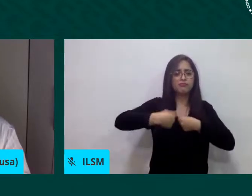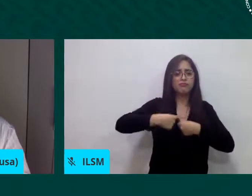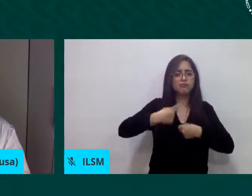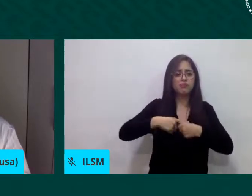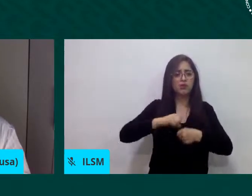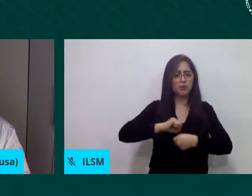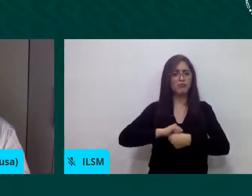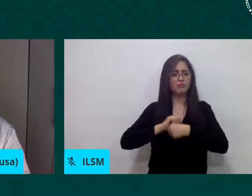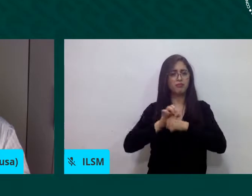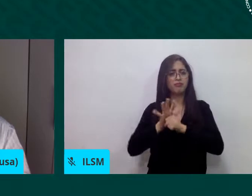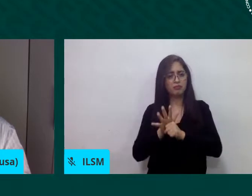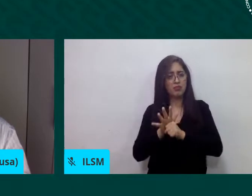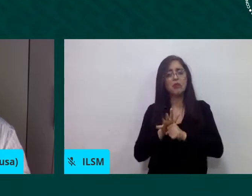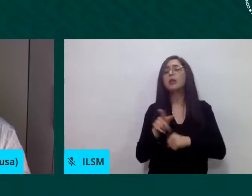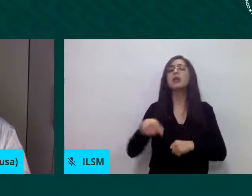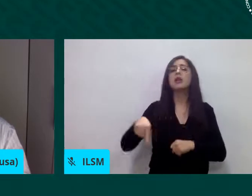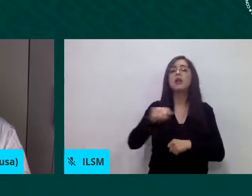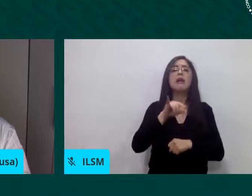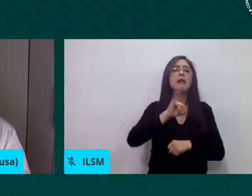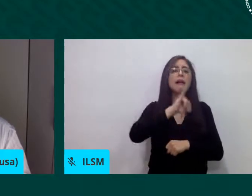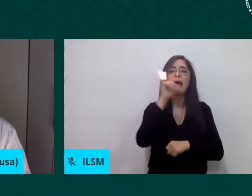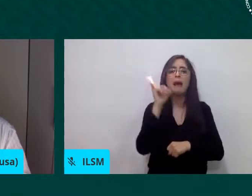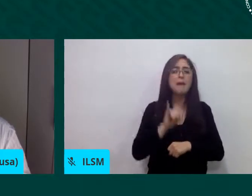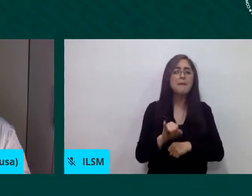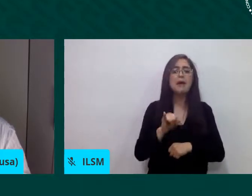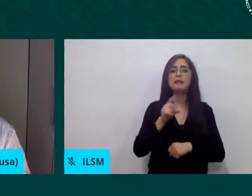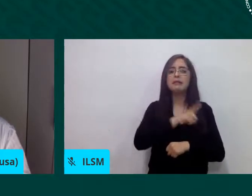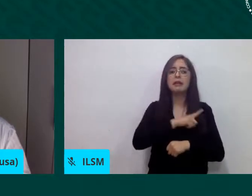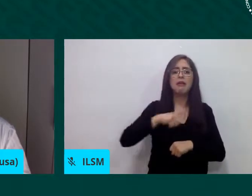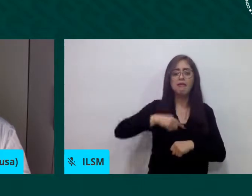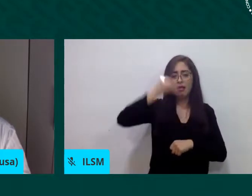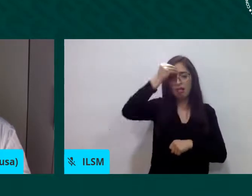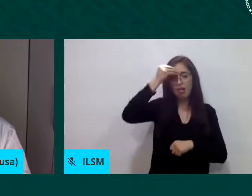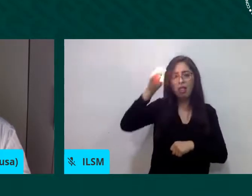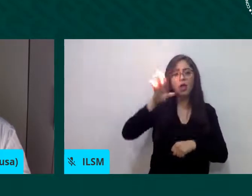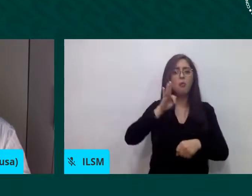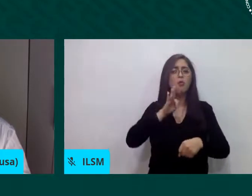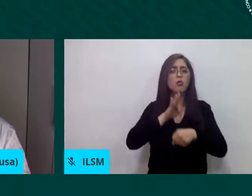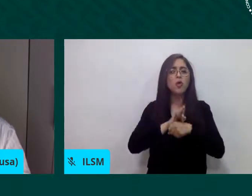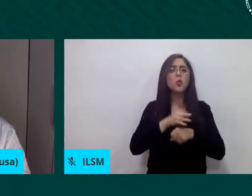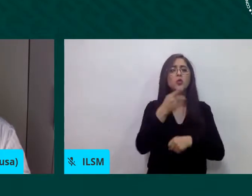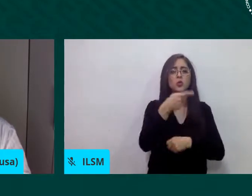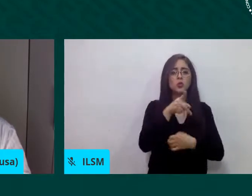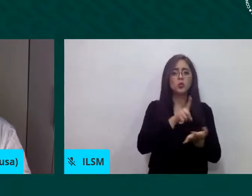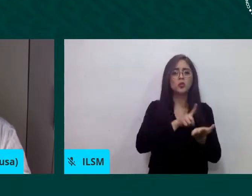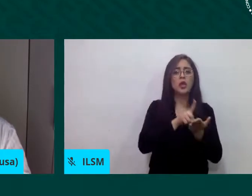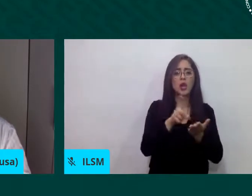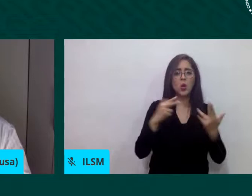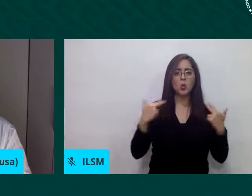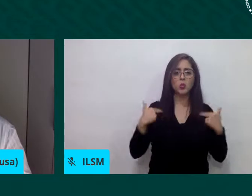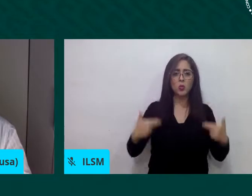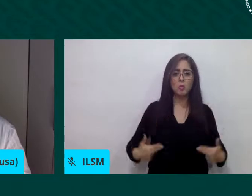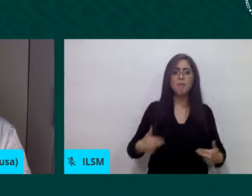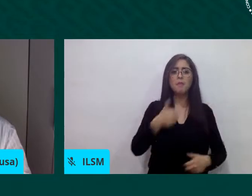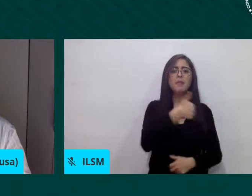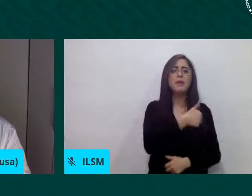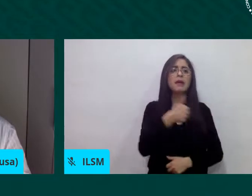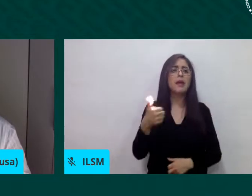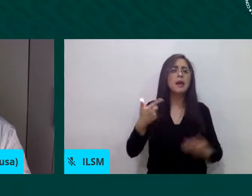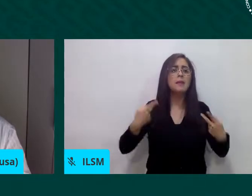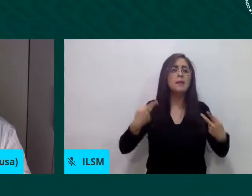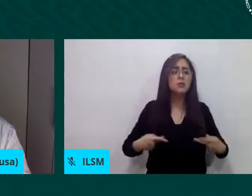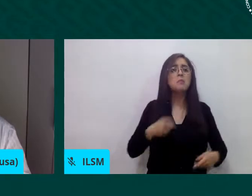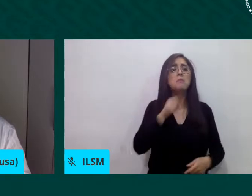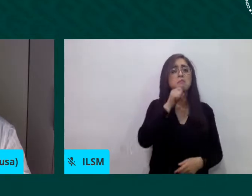el respeto y la protección de los derechos humanos y civiles de cada persona, así como el derecho de todo ser humano a